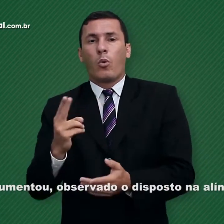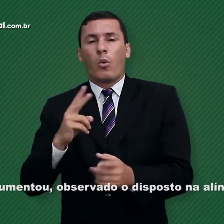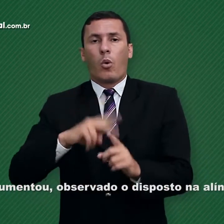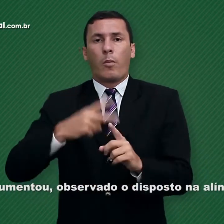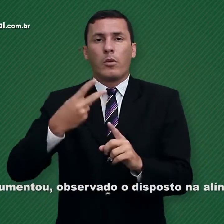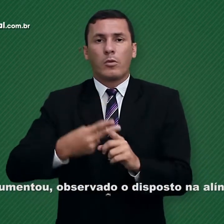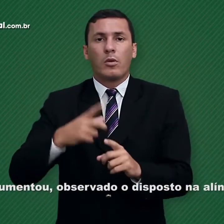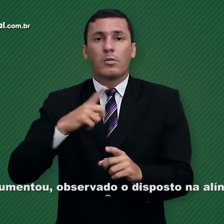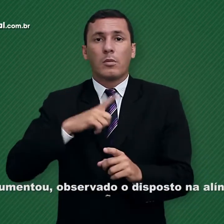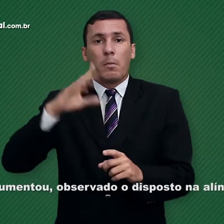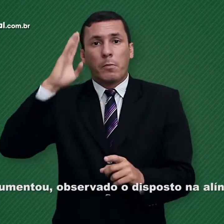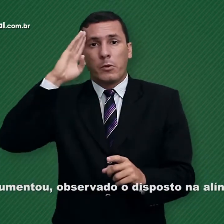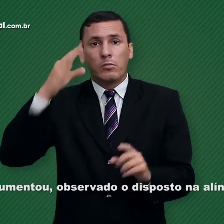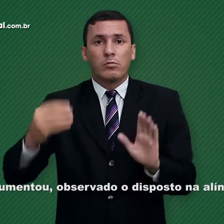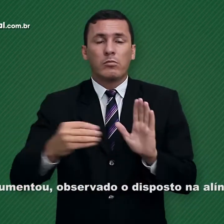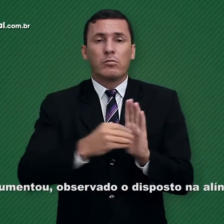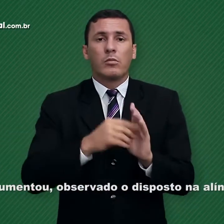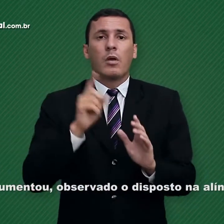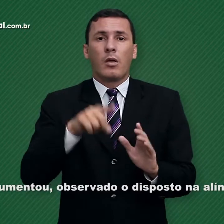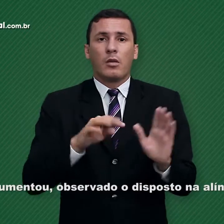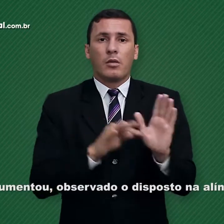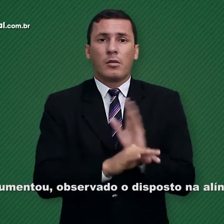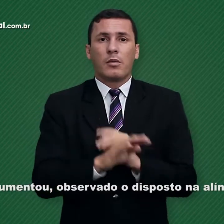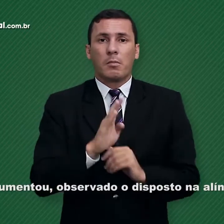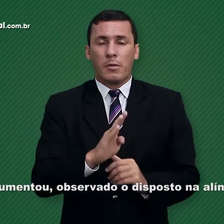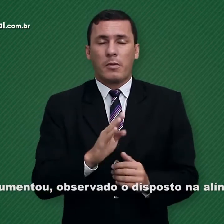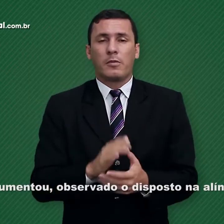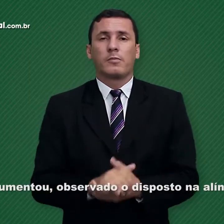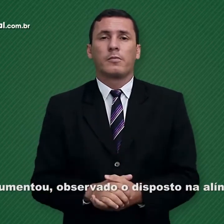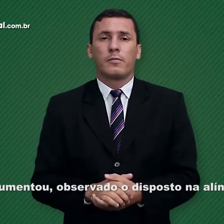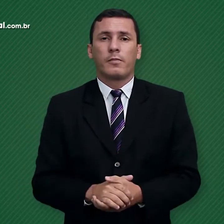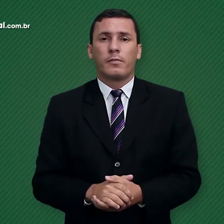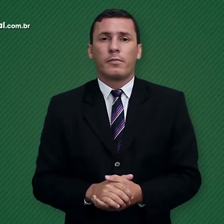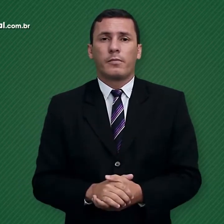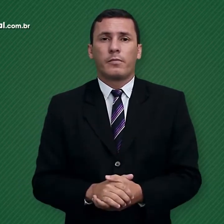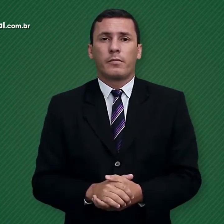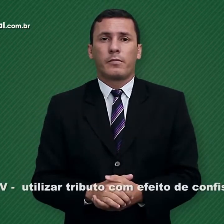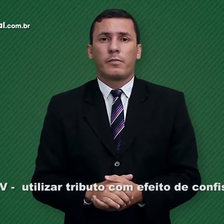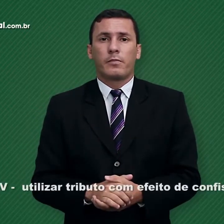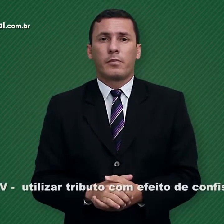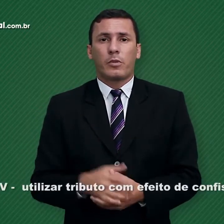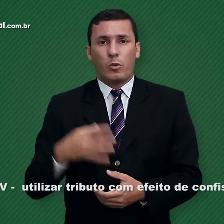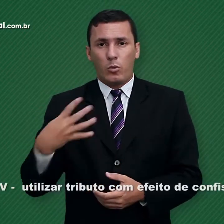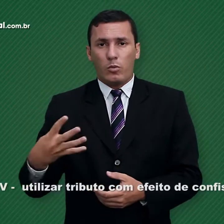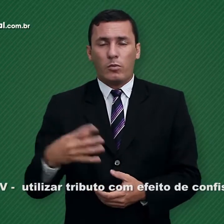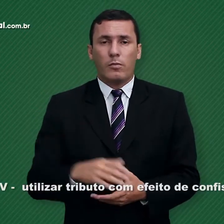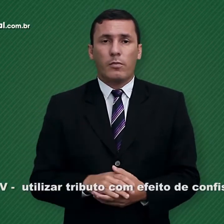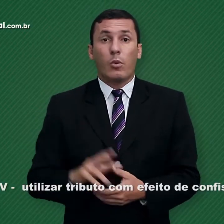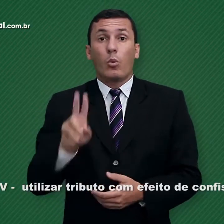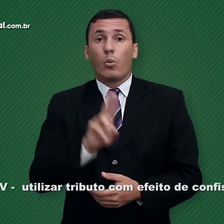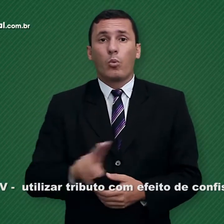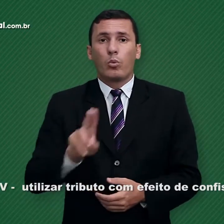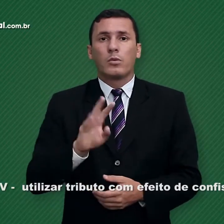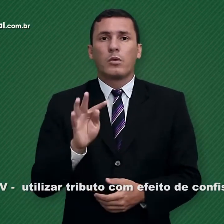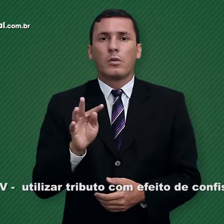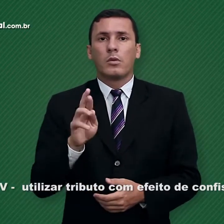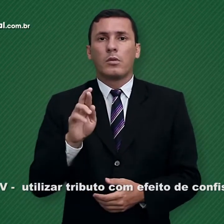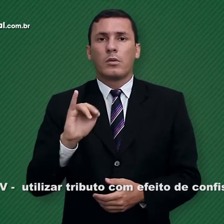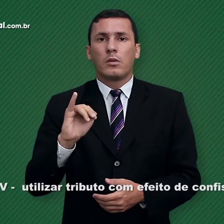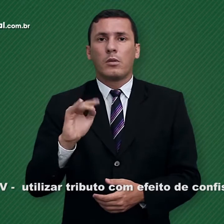aumentou, observado o disposto na linha b 4. Utilizar tributo